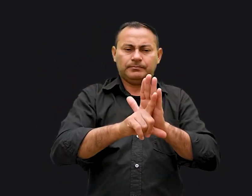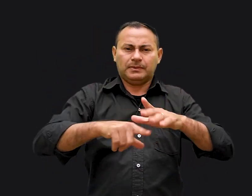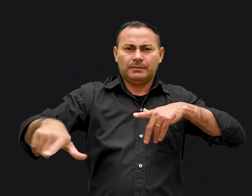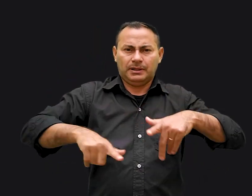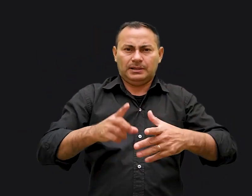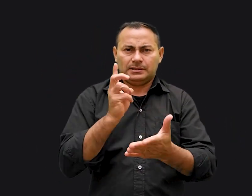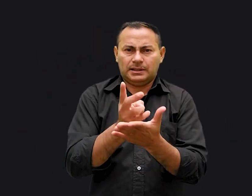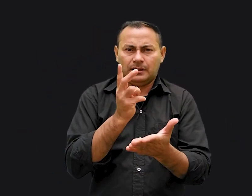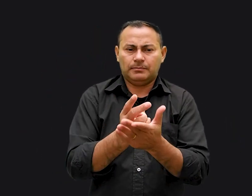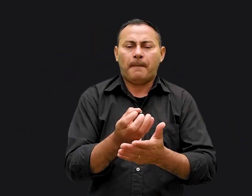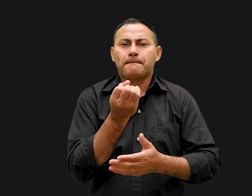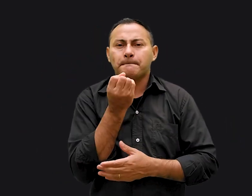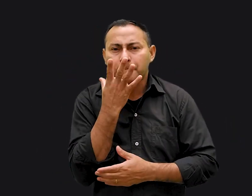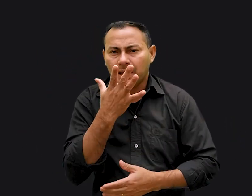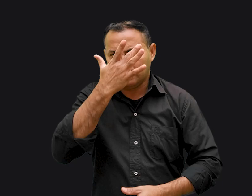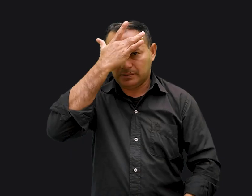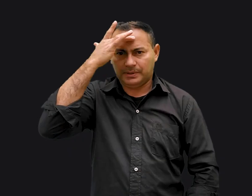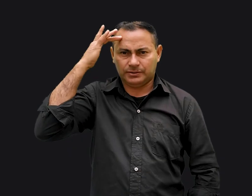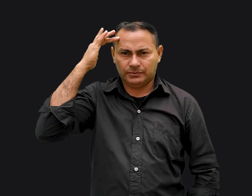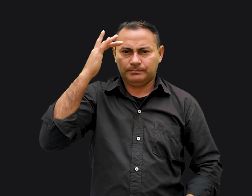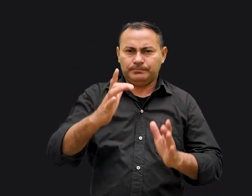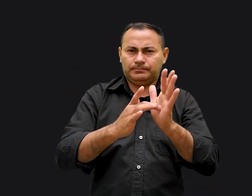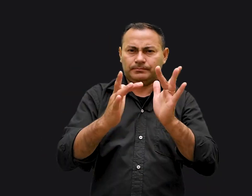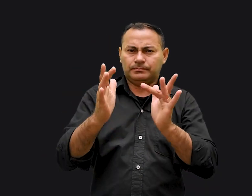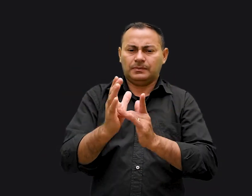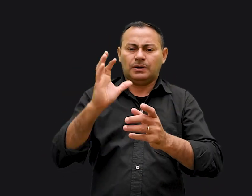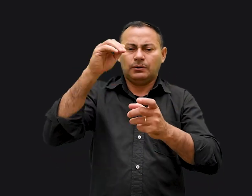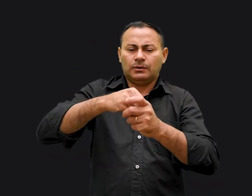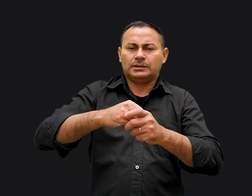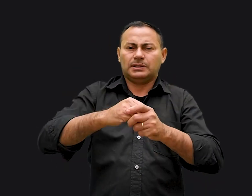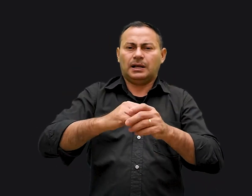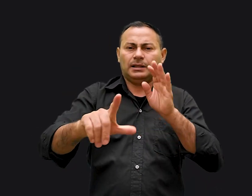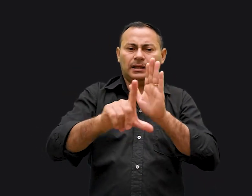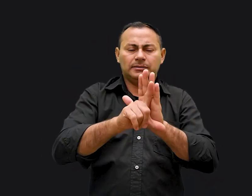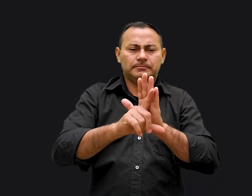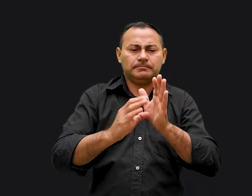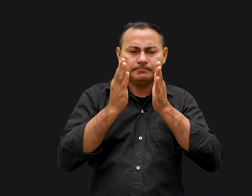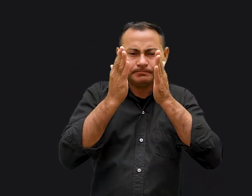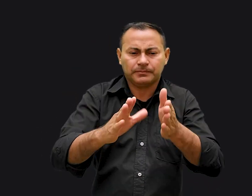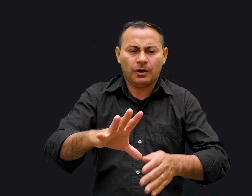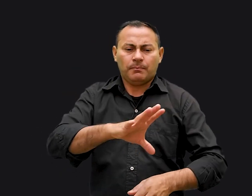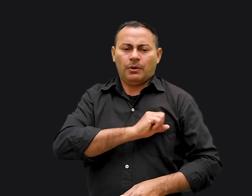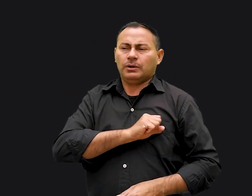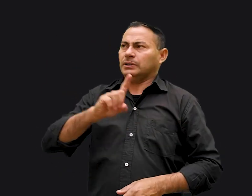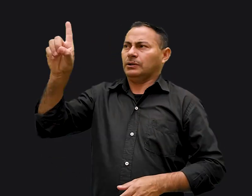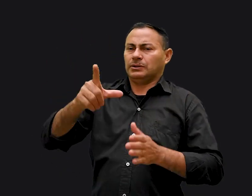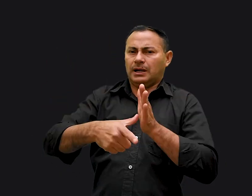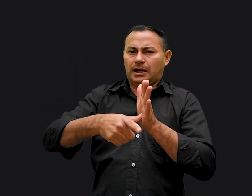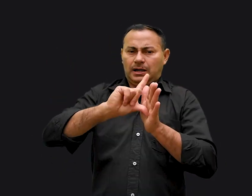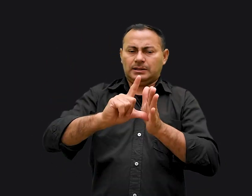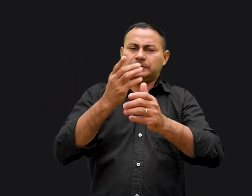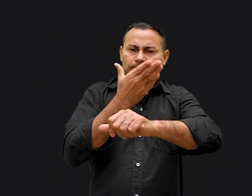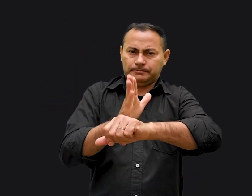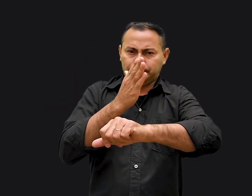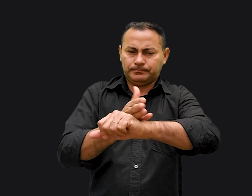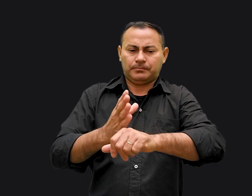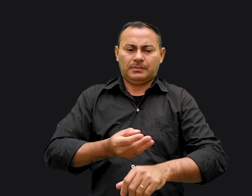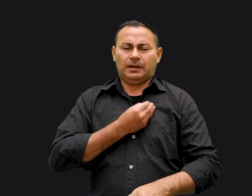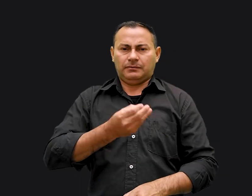sempre para o bem dos homens. Jesus colocou esta lei sobre o prisma do amor de Deus antes de aplicá-los na vida